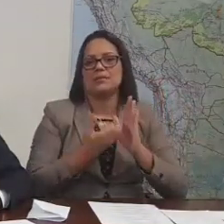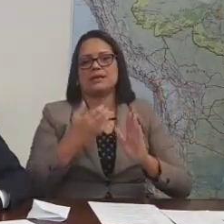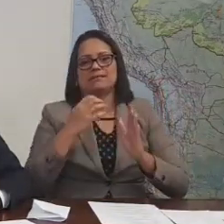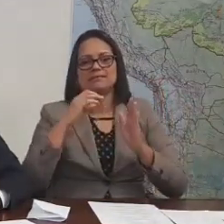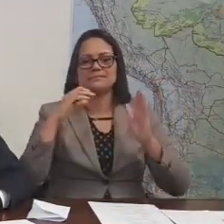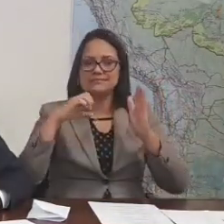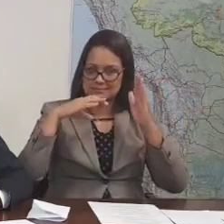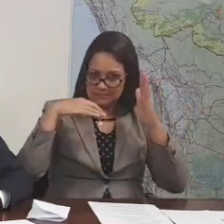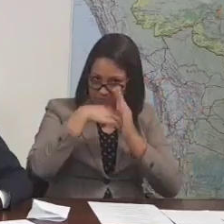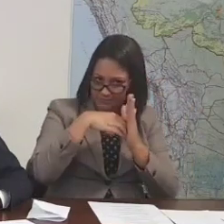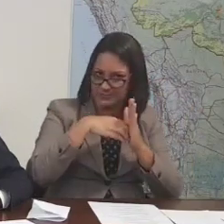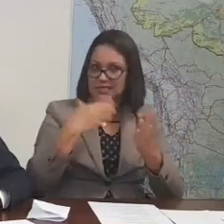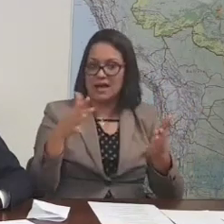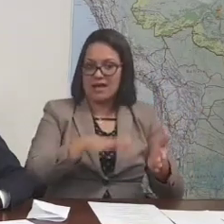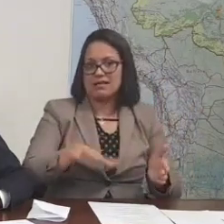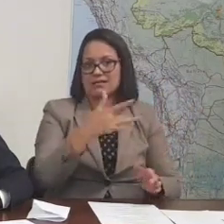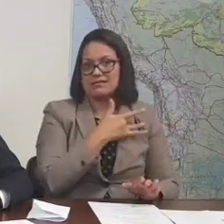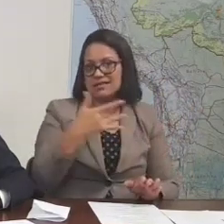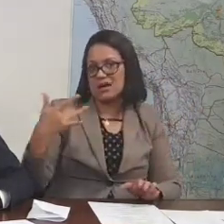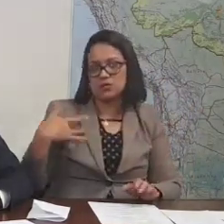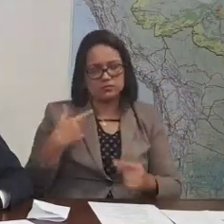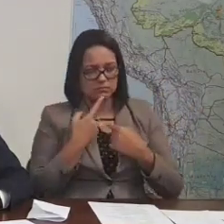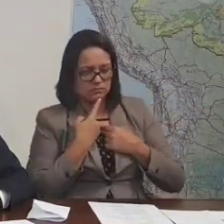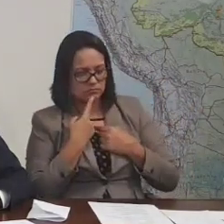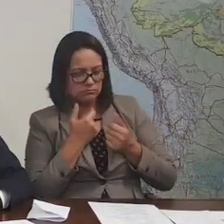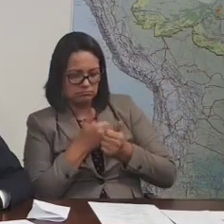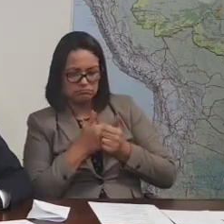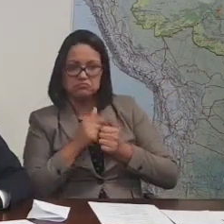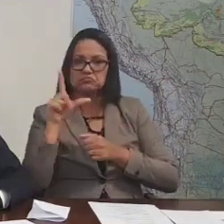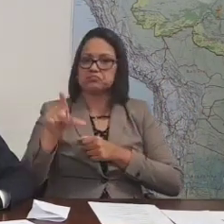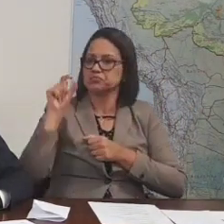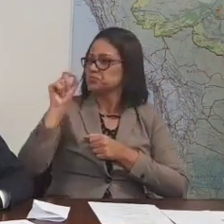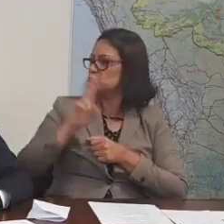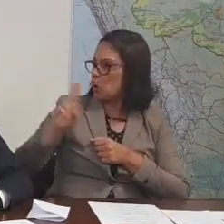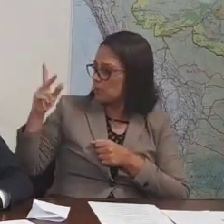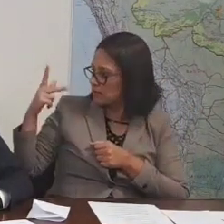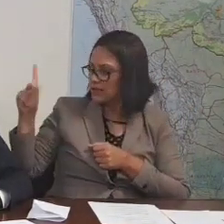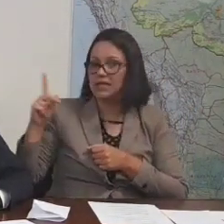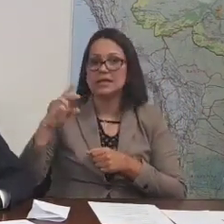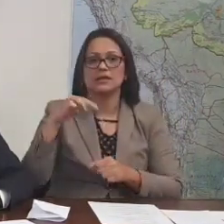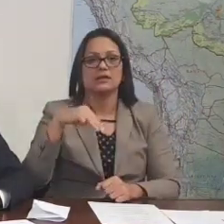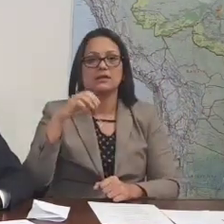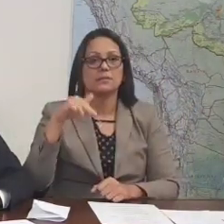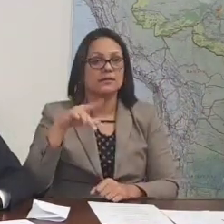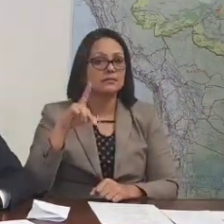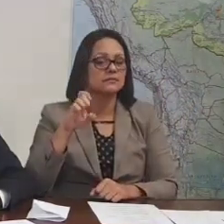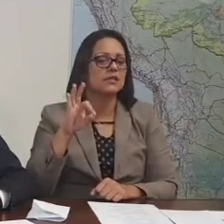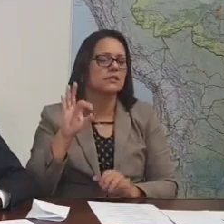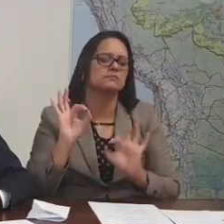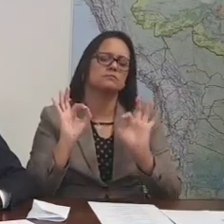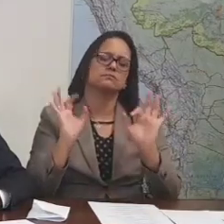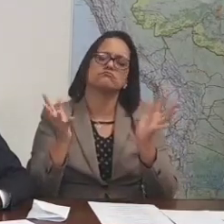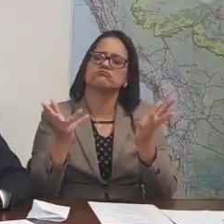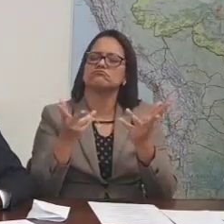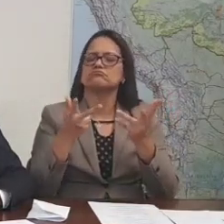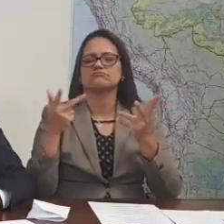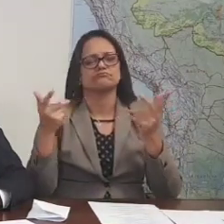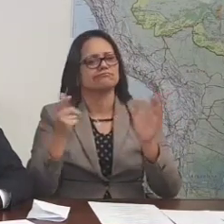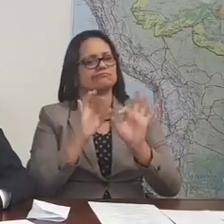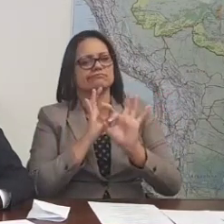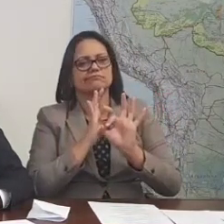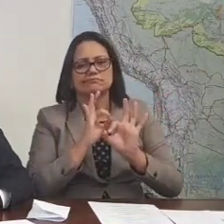A bancada da Saúde indicou o nome do Mandetta, uma pessoa excepcional, um cabide